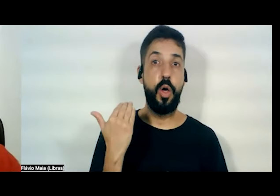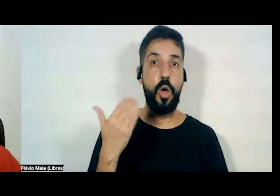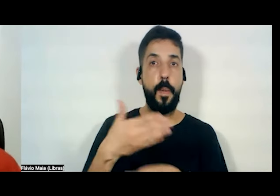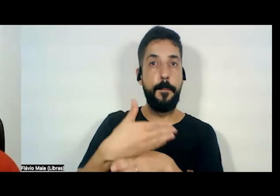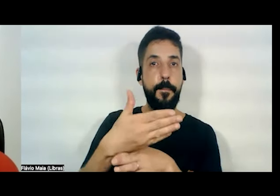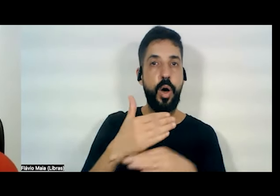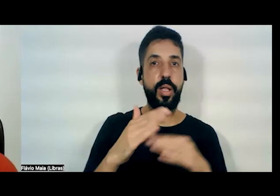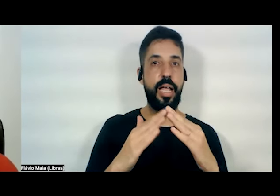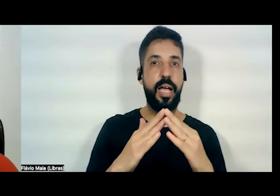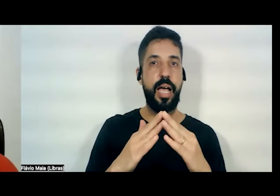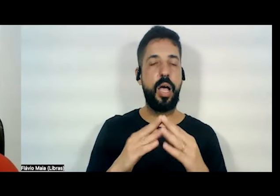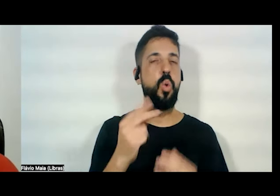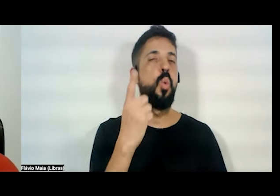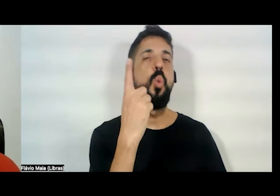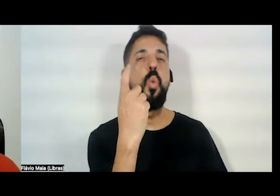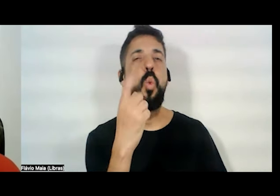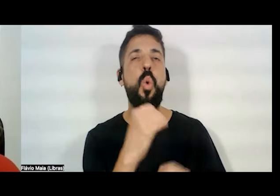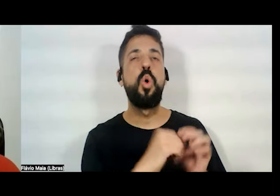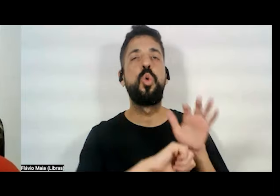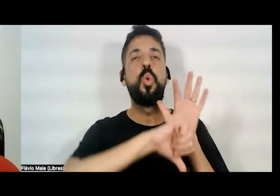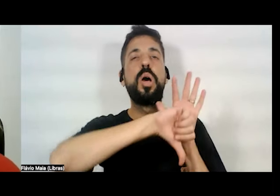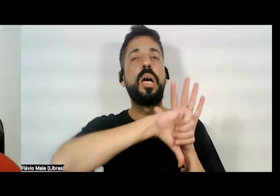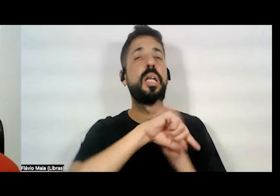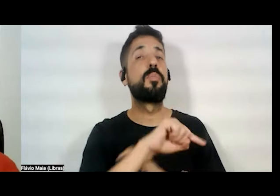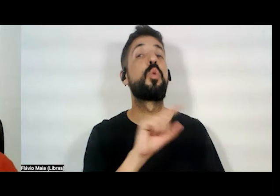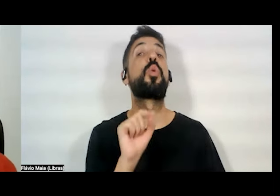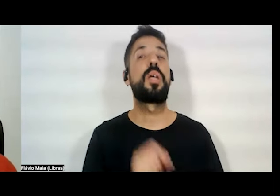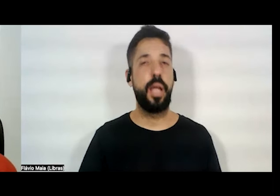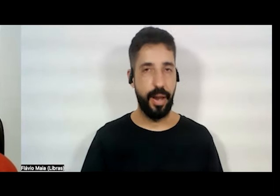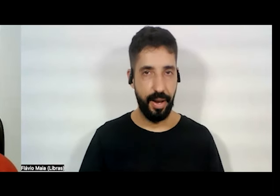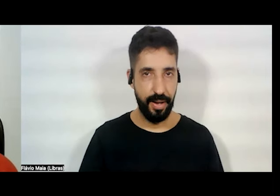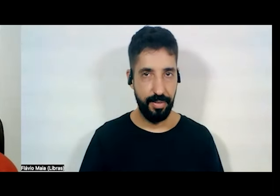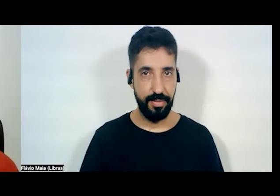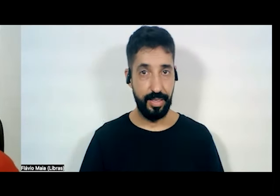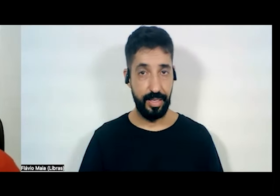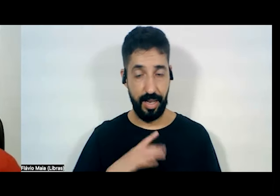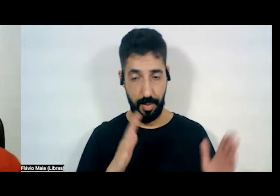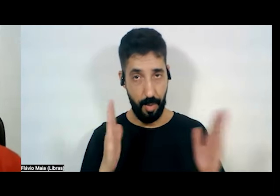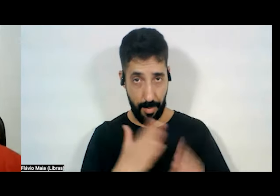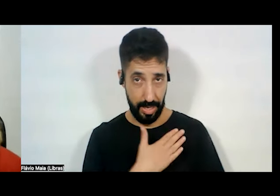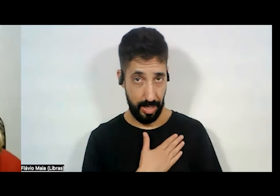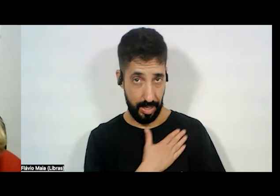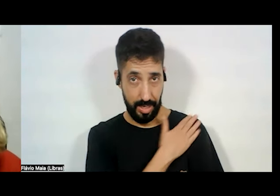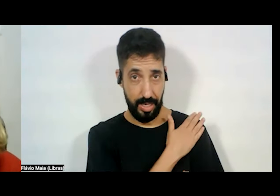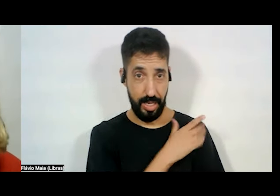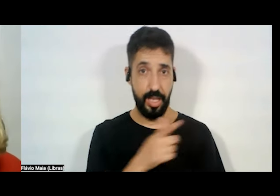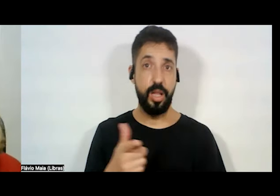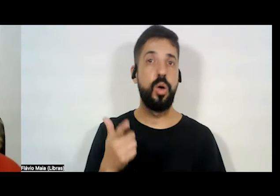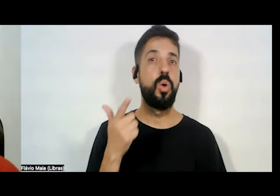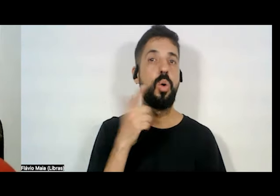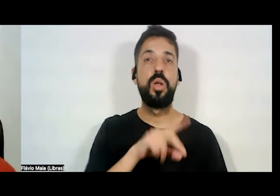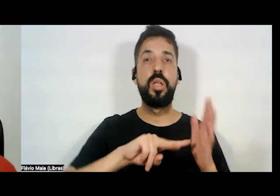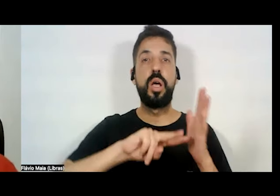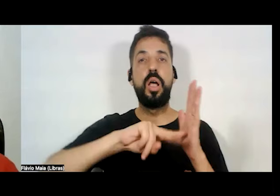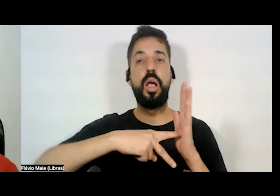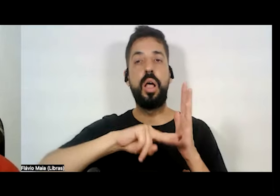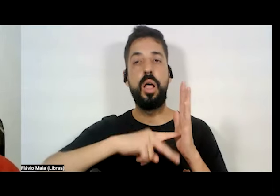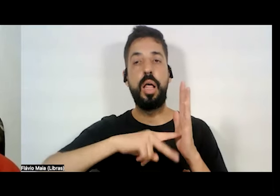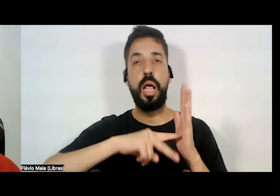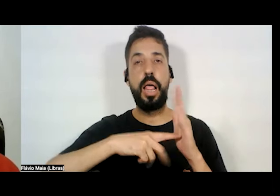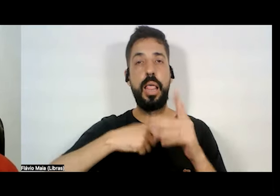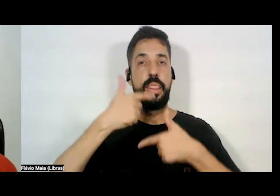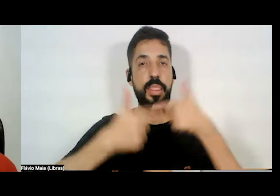único de Margarida foi ter, no período de ditadura, sindicalizado trabalhadoras e